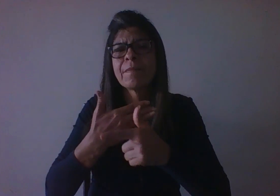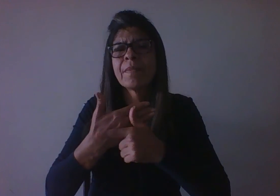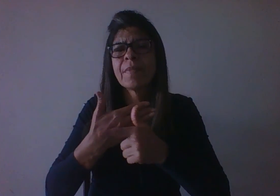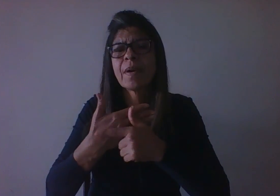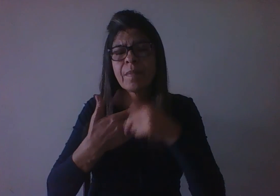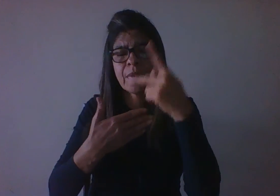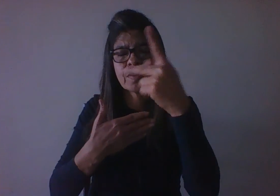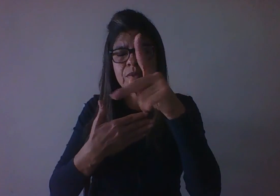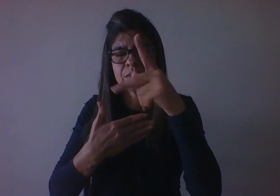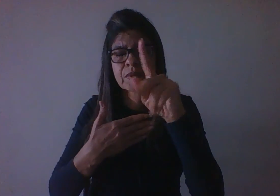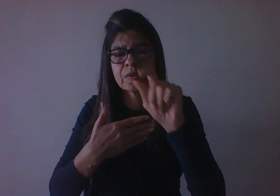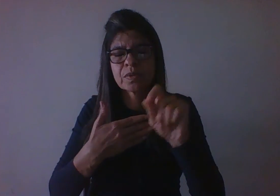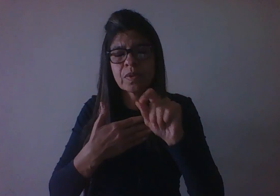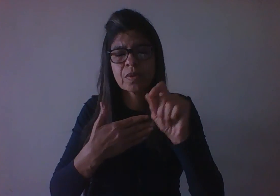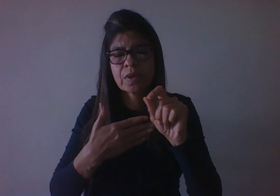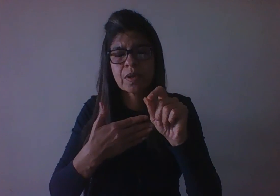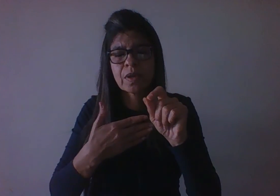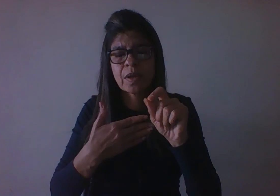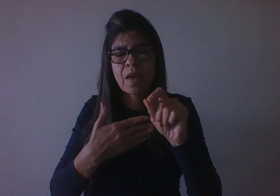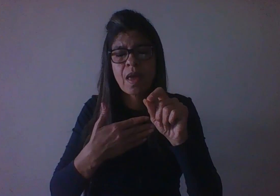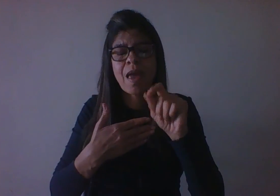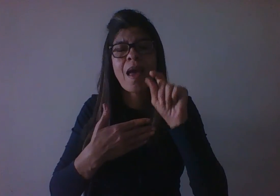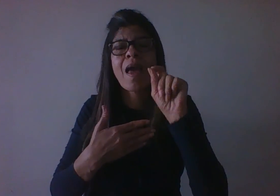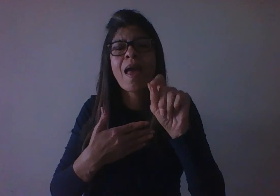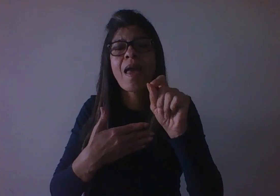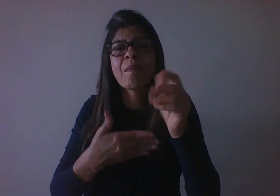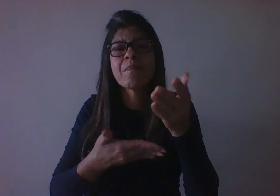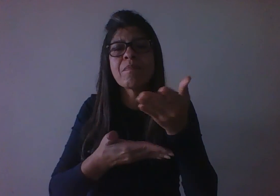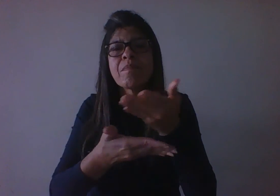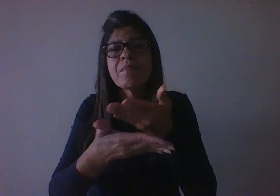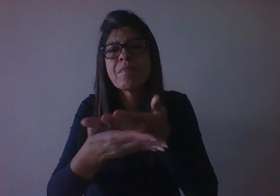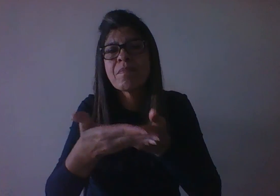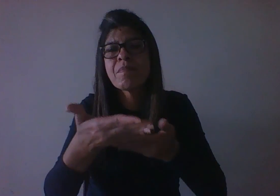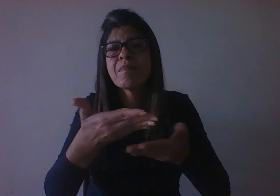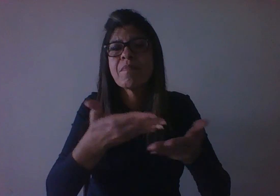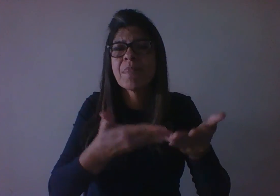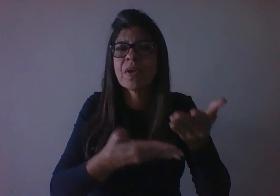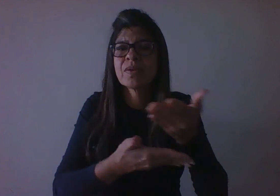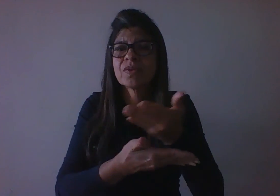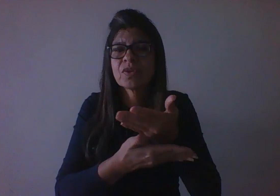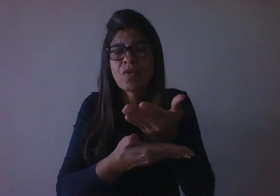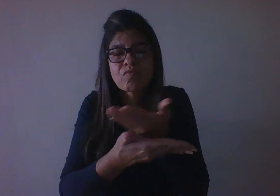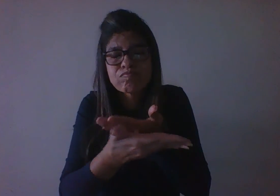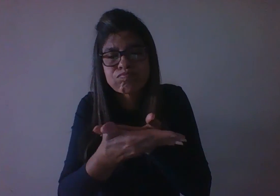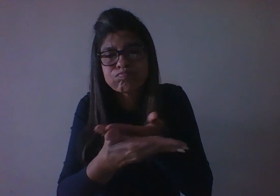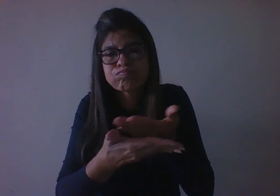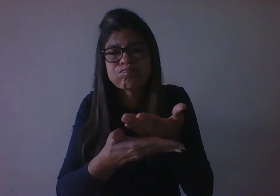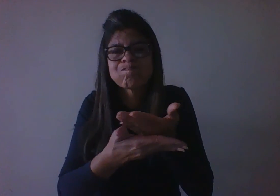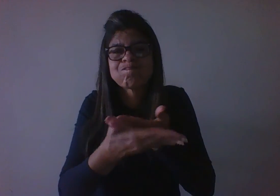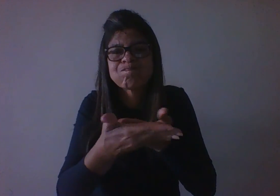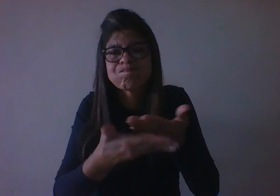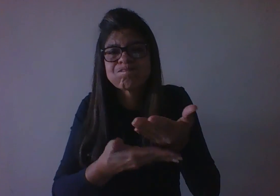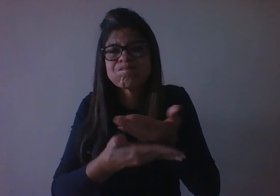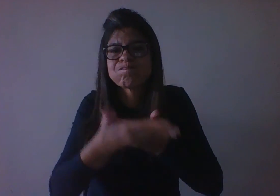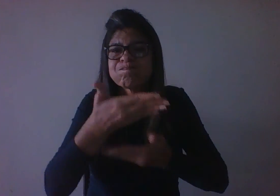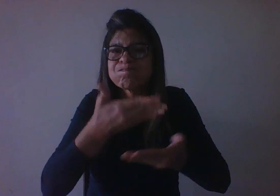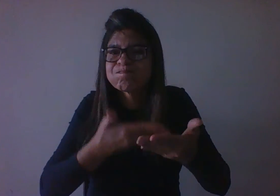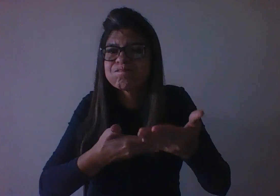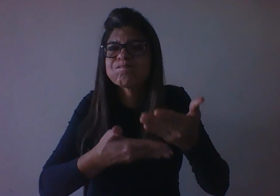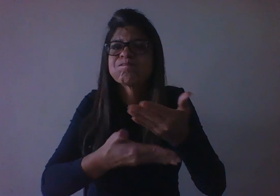mediação. Todos vocês são aptos a adquirir esse conhecimento. Vocês podem fazê-lo vendo essa aula, podem fazer lendo